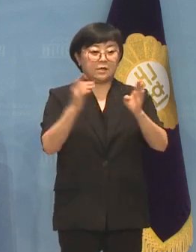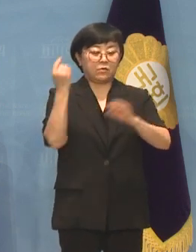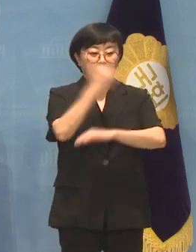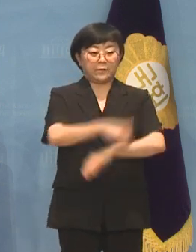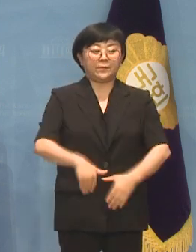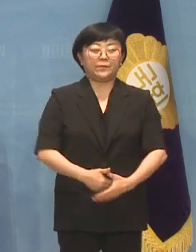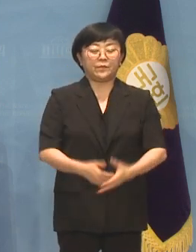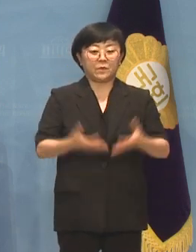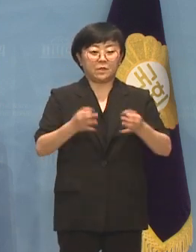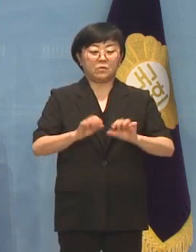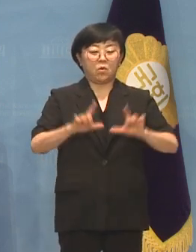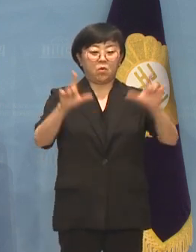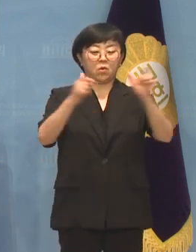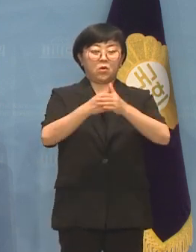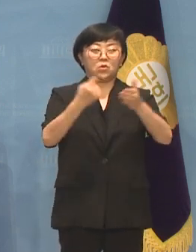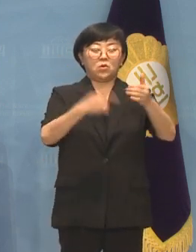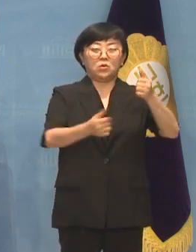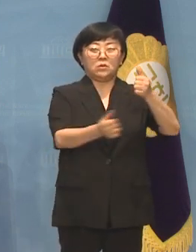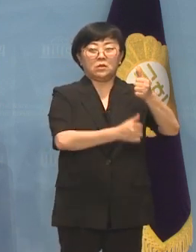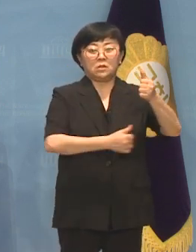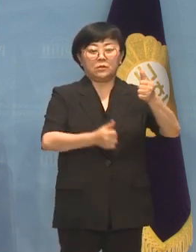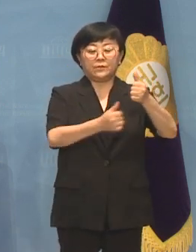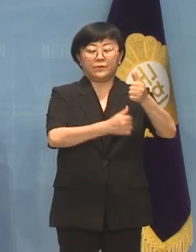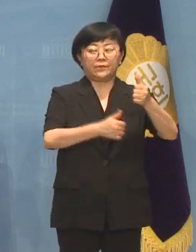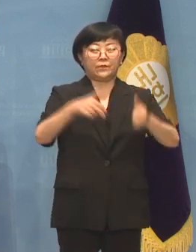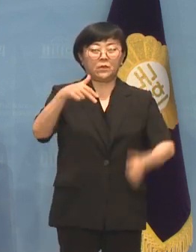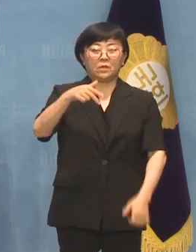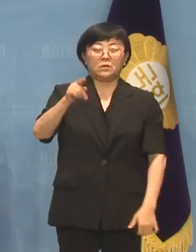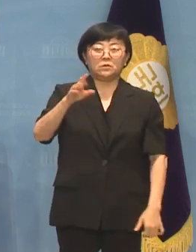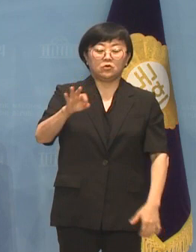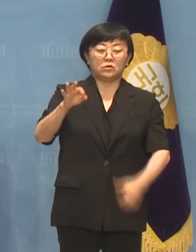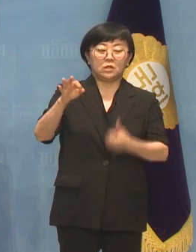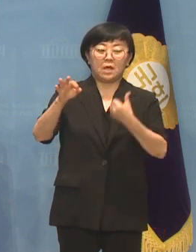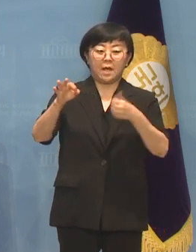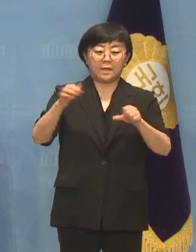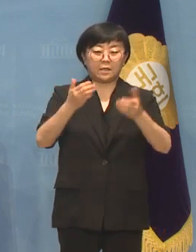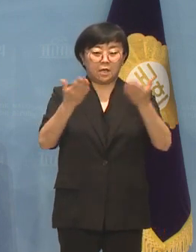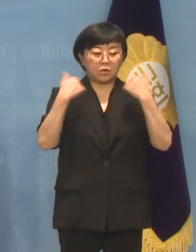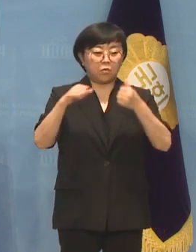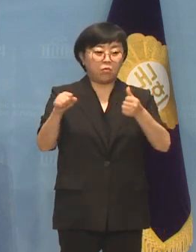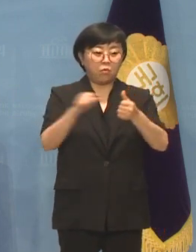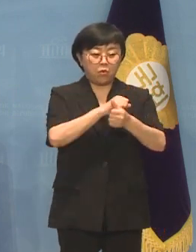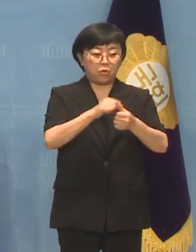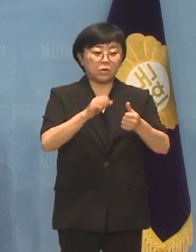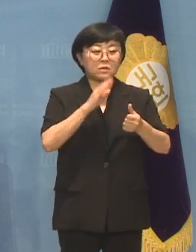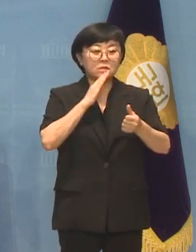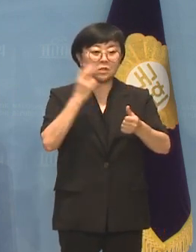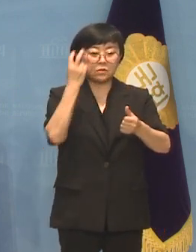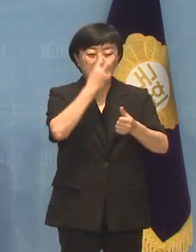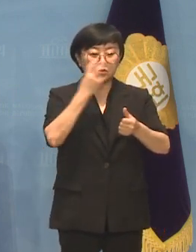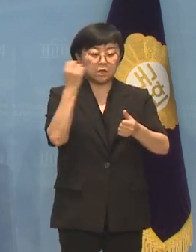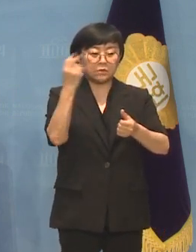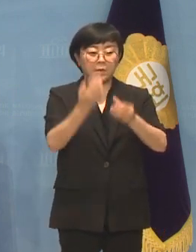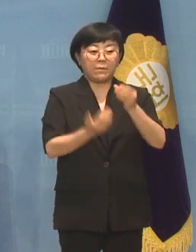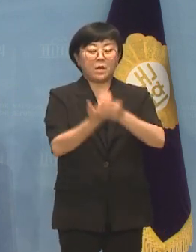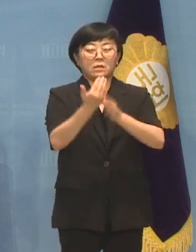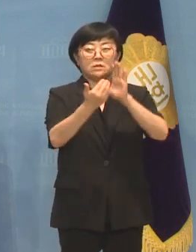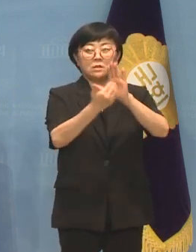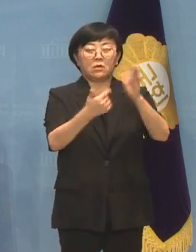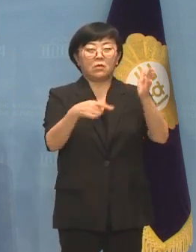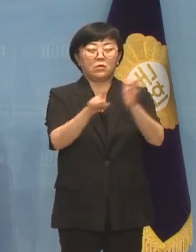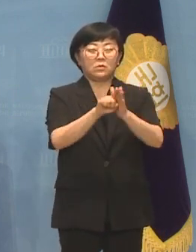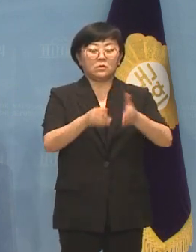금요일에는 교육위가 정순신자녀 학교폭력진상조사 및 재발방지대책